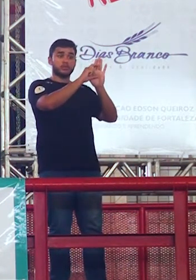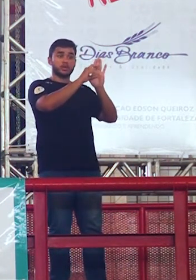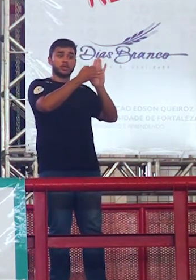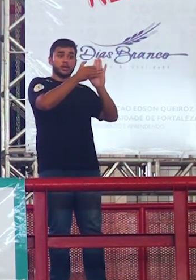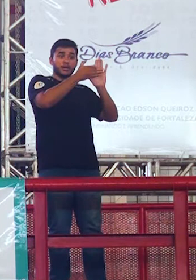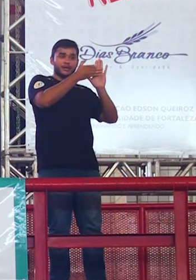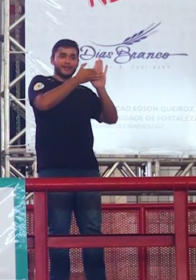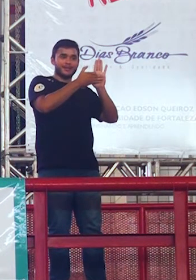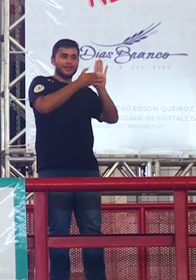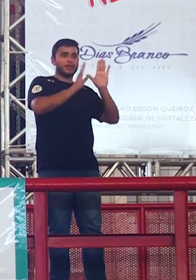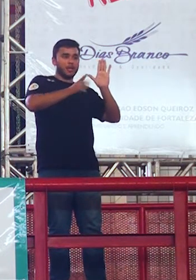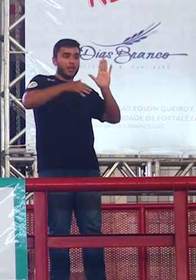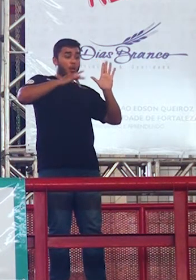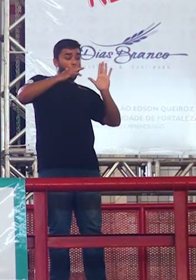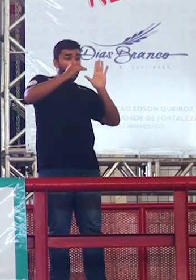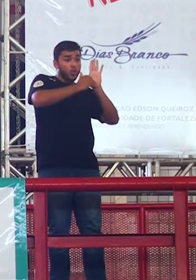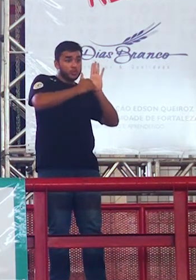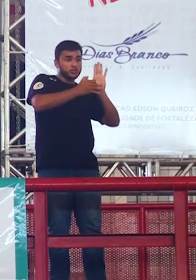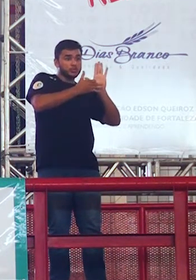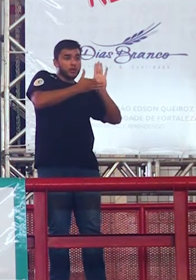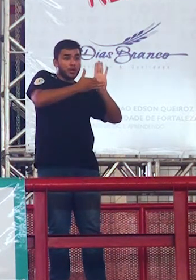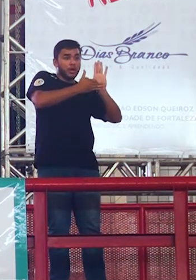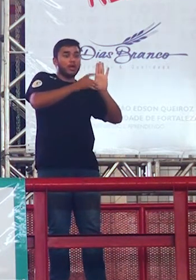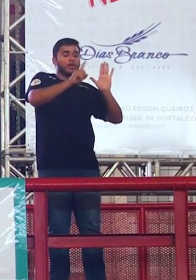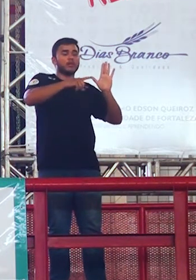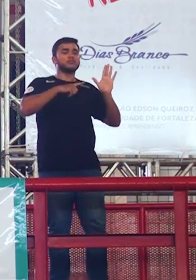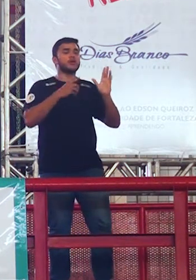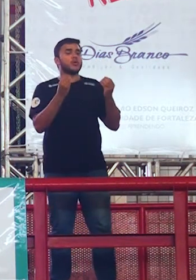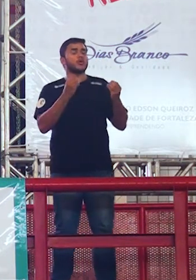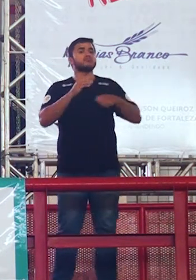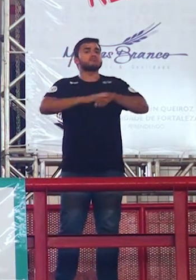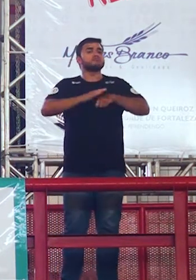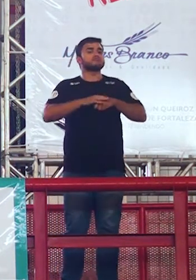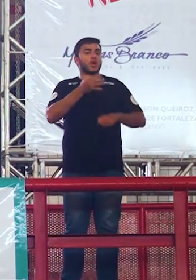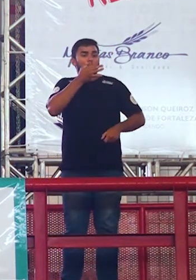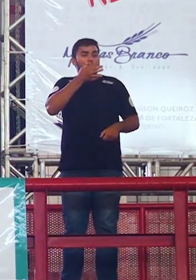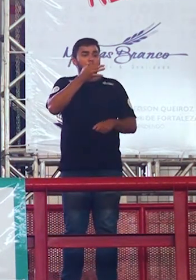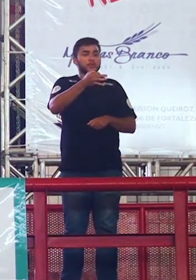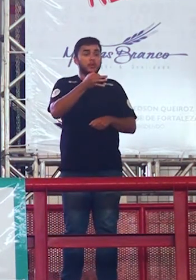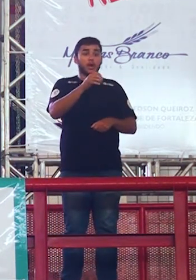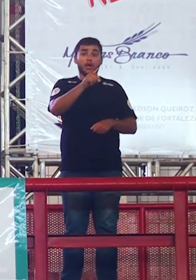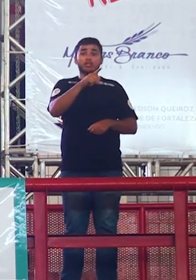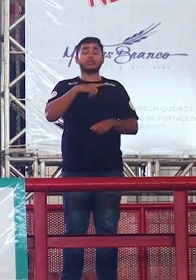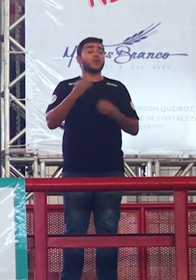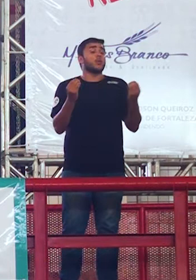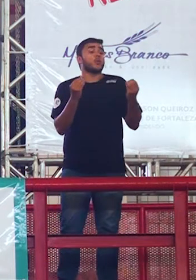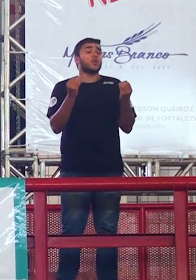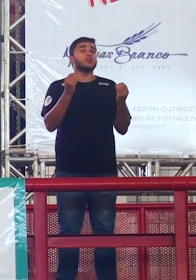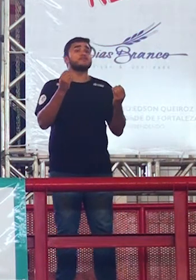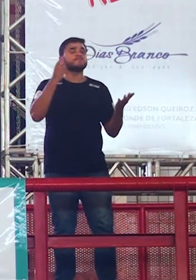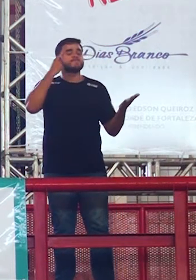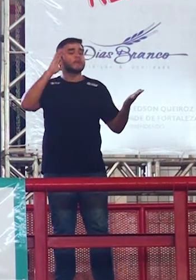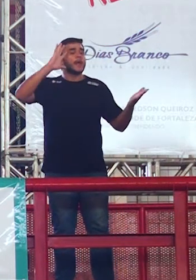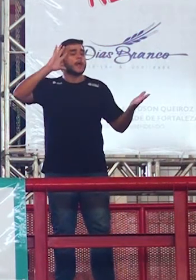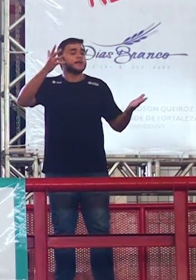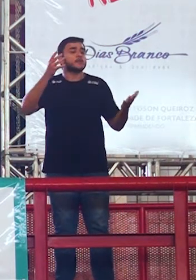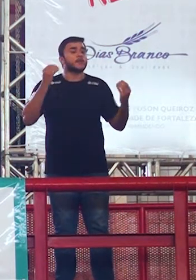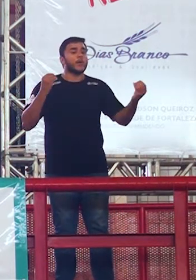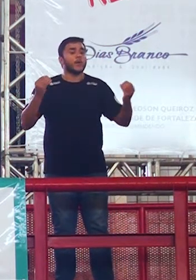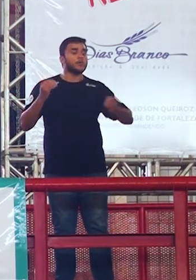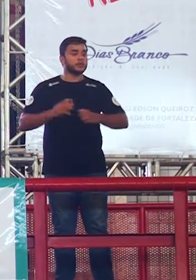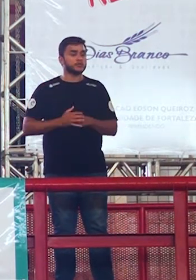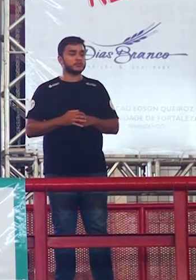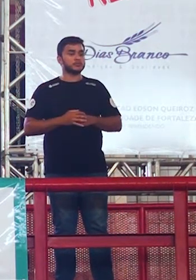espaço também para colocar o que é uma marca registrada do Enem a solução para o